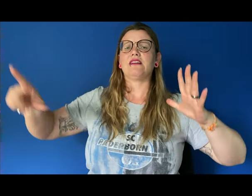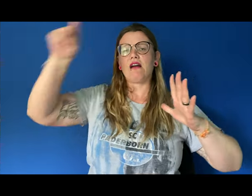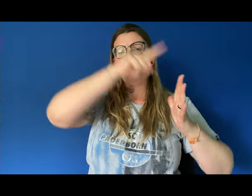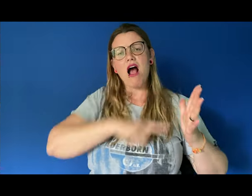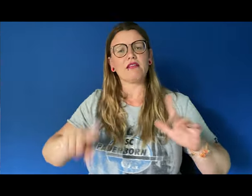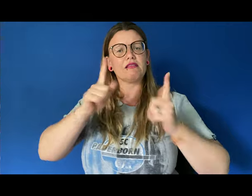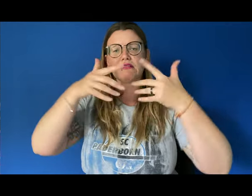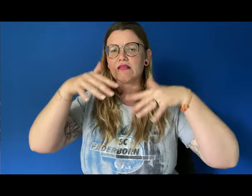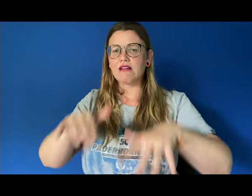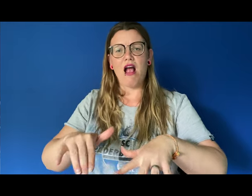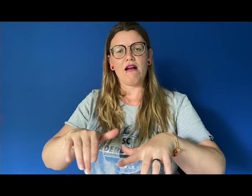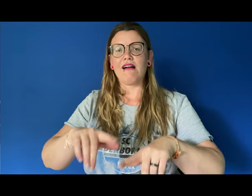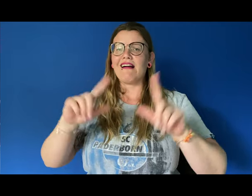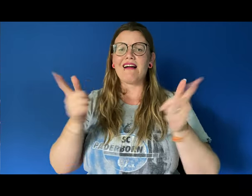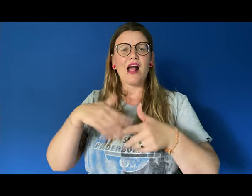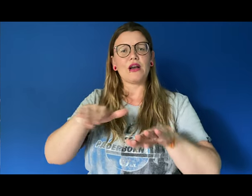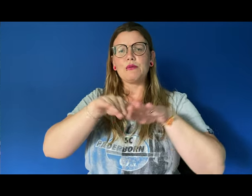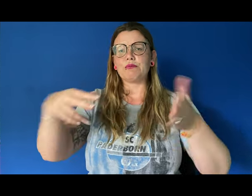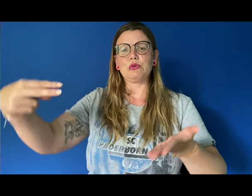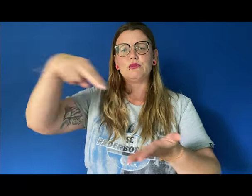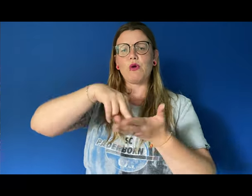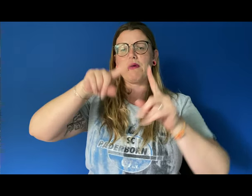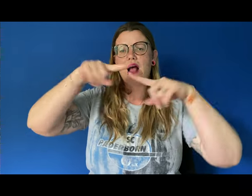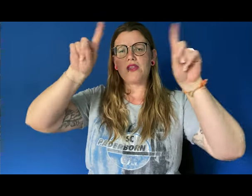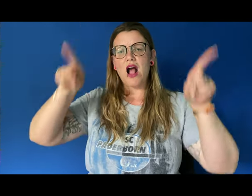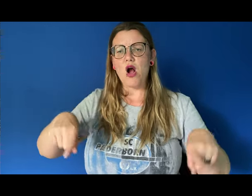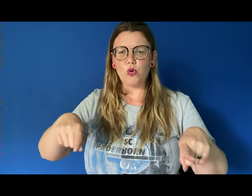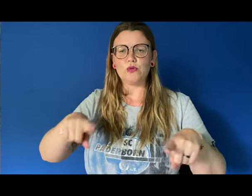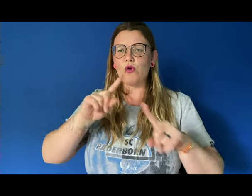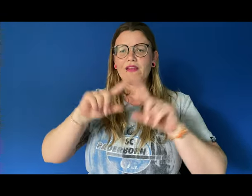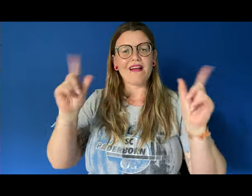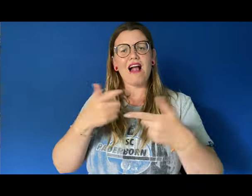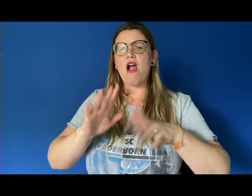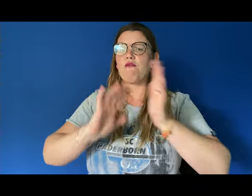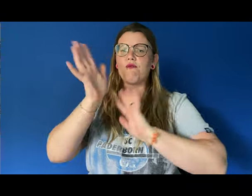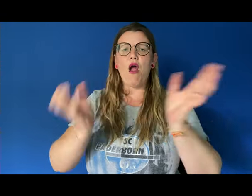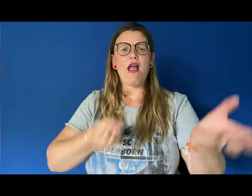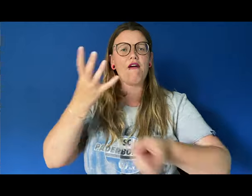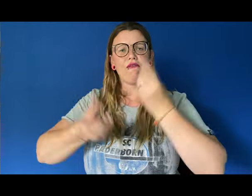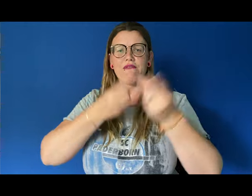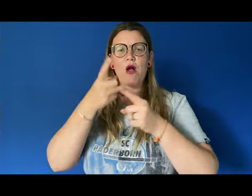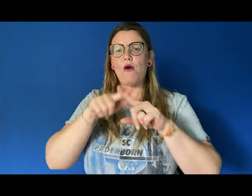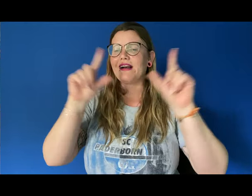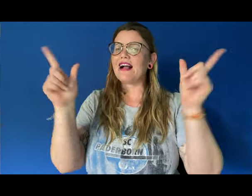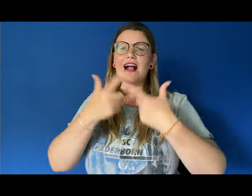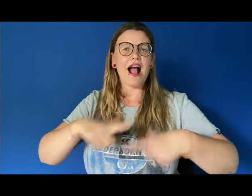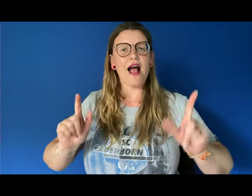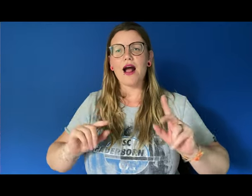da Keine Bühne vor dem Rathaus und auch kein Feuerwerk Und keine